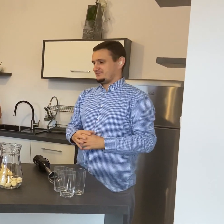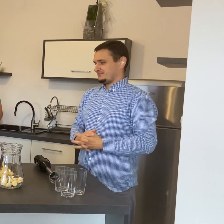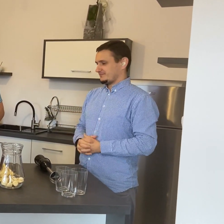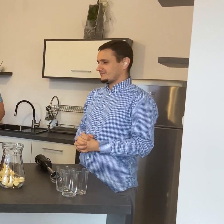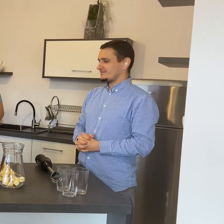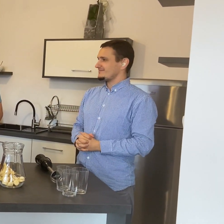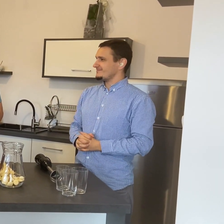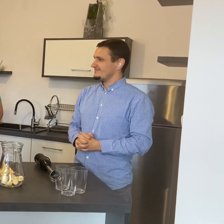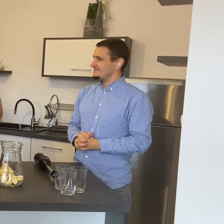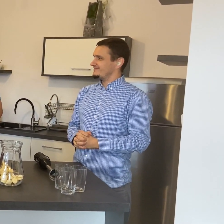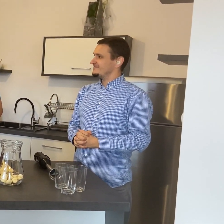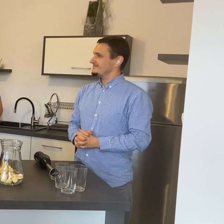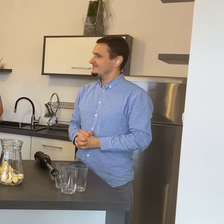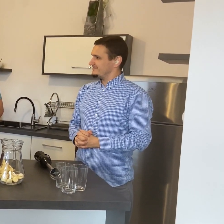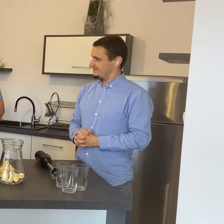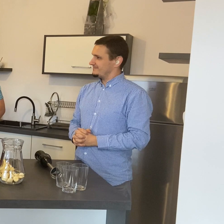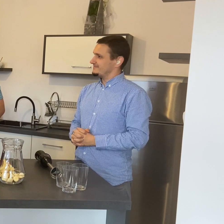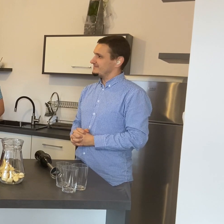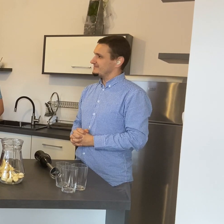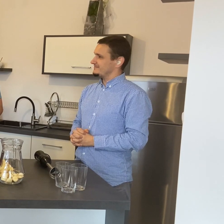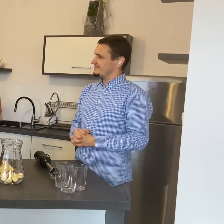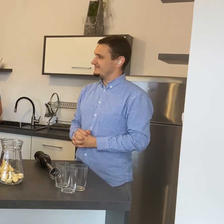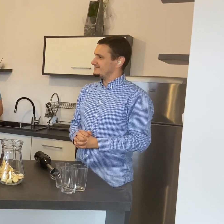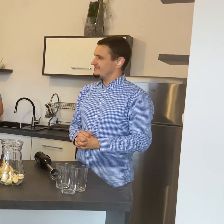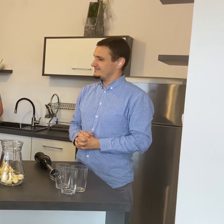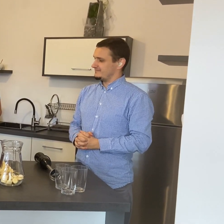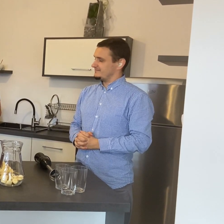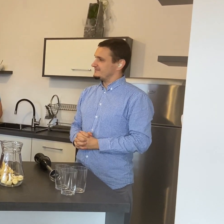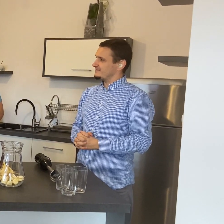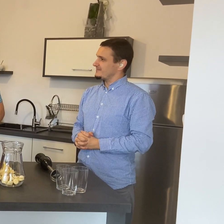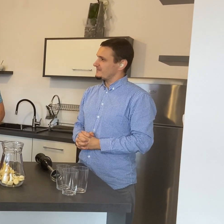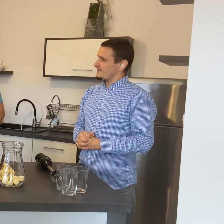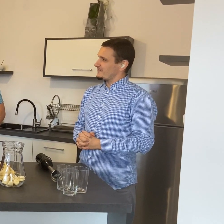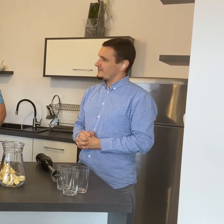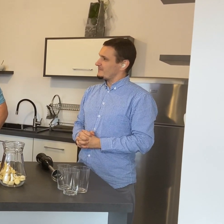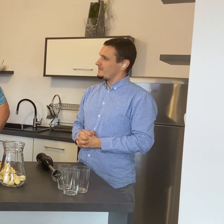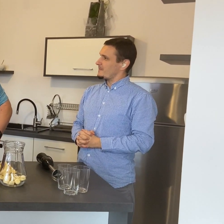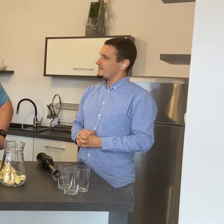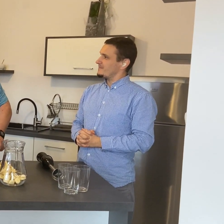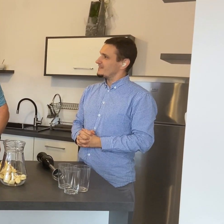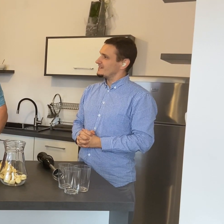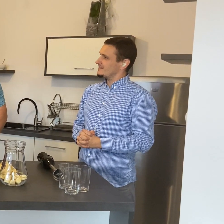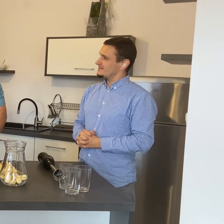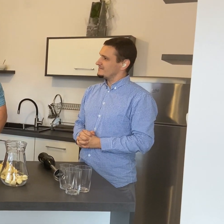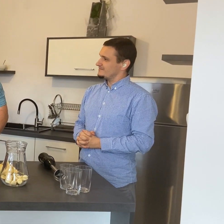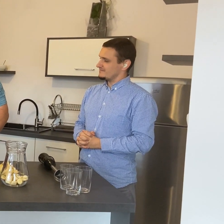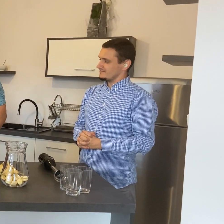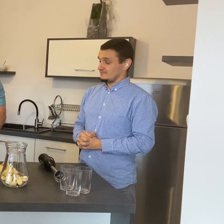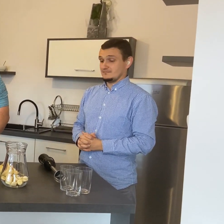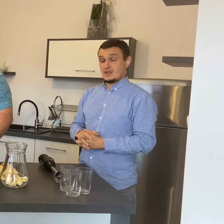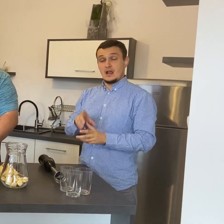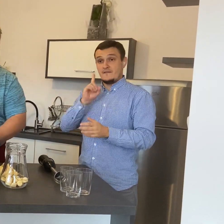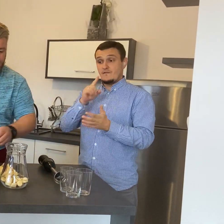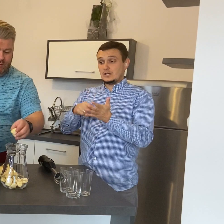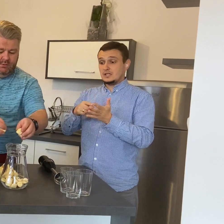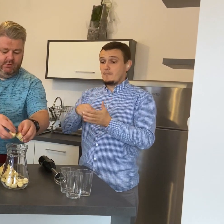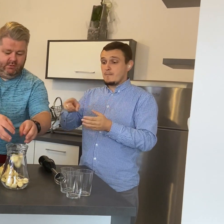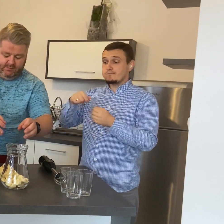Teraz banan to jest jeden z owoców, który bardzo szybko ciemnieje. Chyba